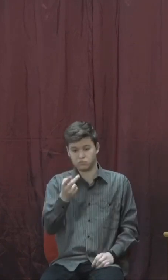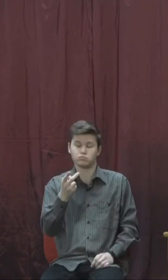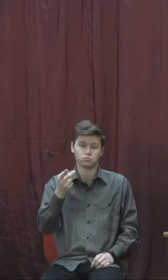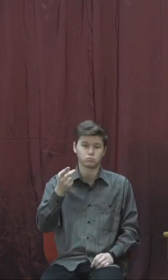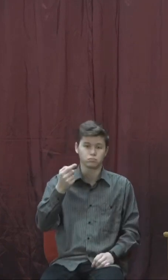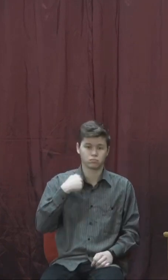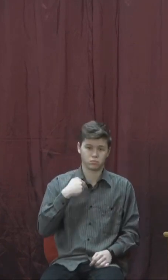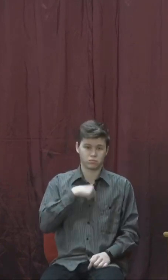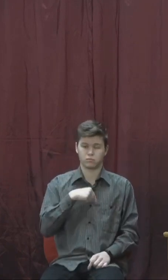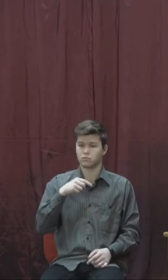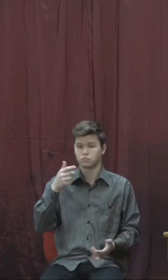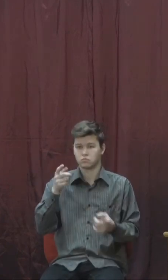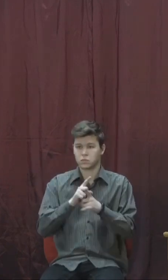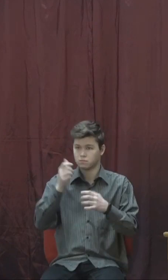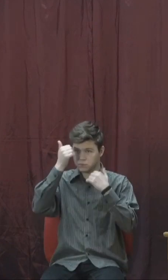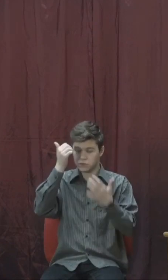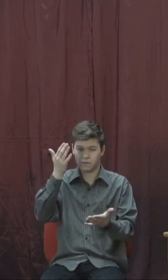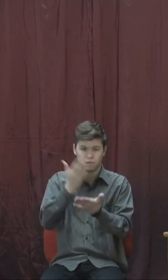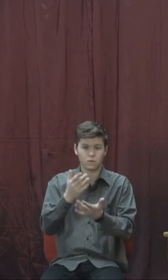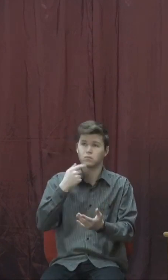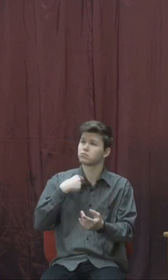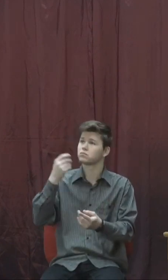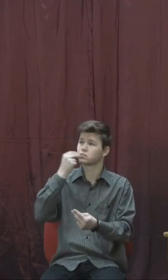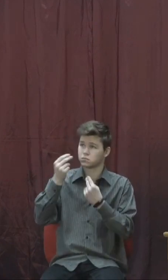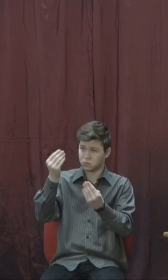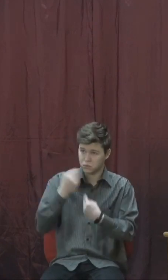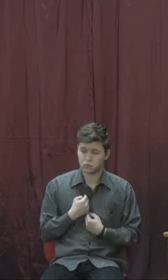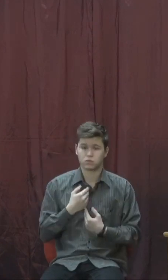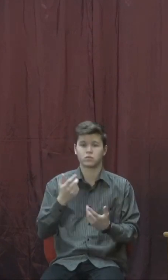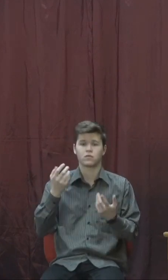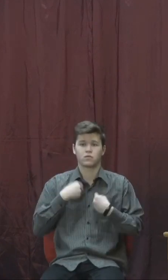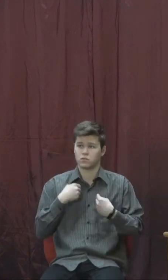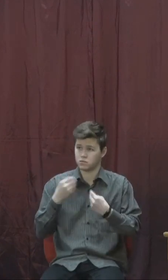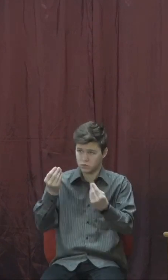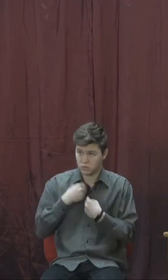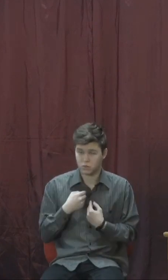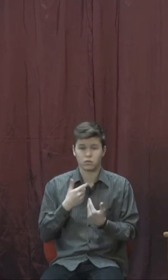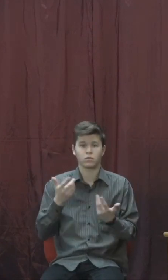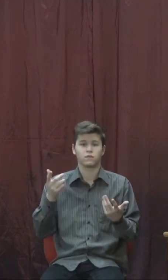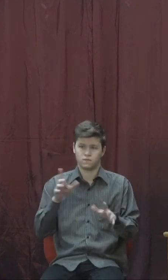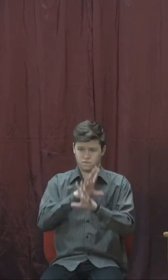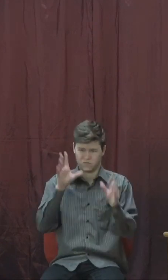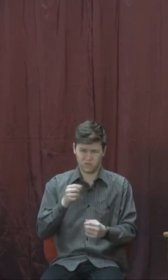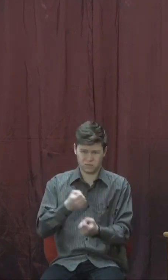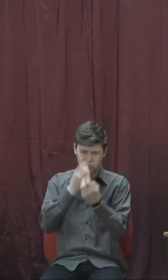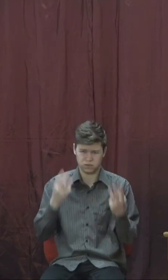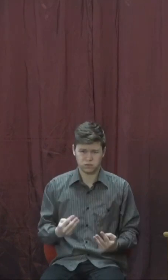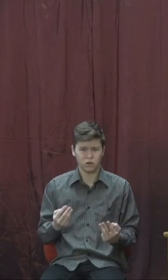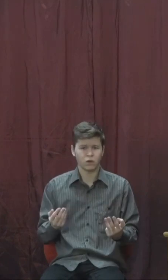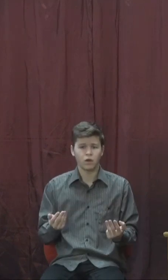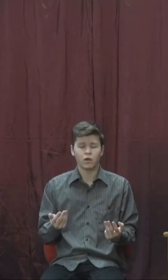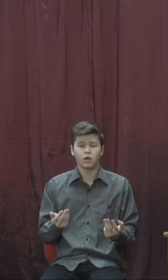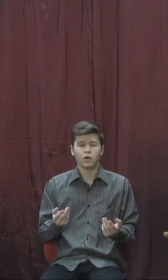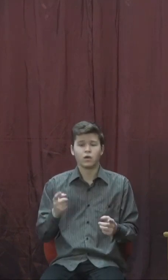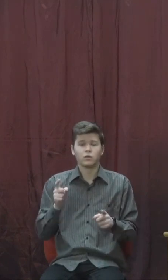дивлюся в праворуч, і бачу, що він посилає їжу, одяг, воду. Він посилає інші